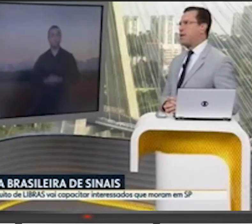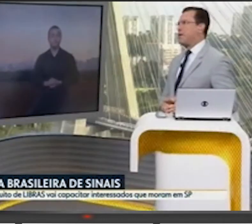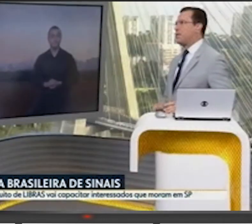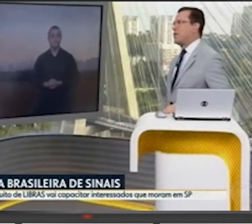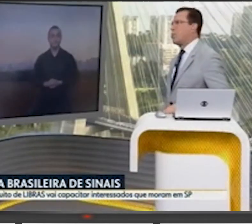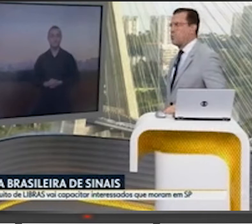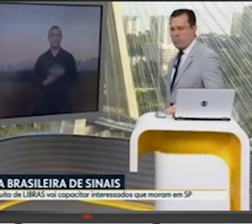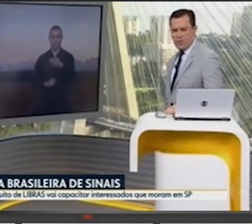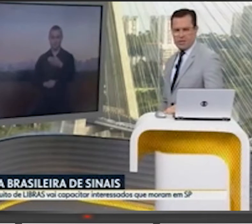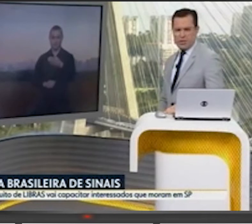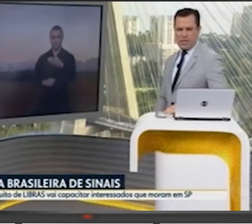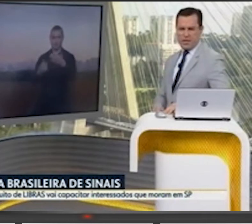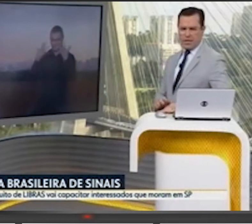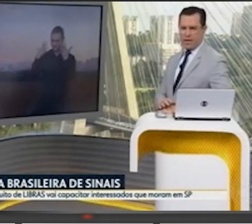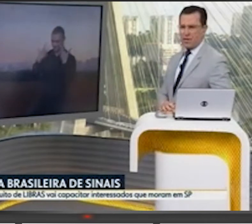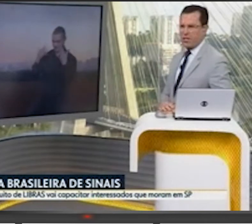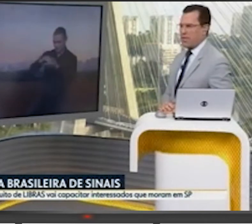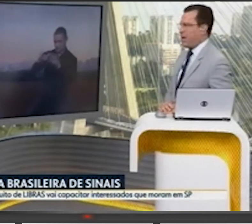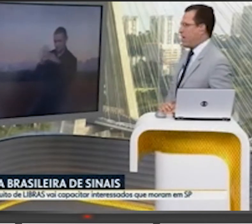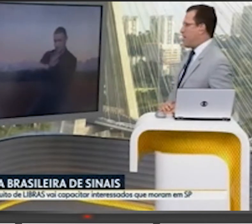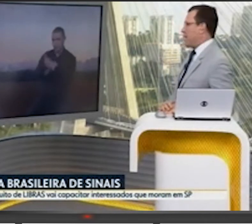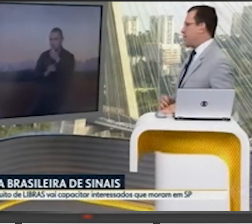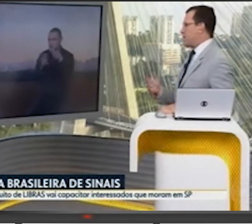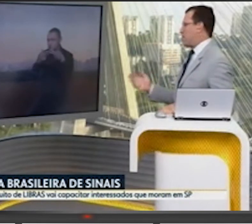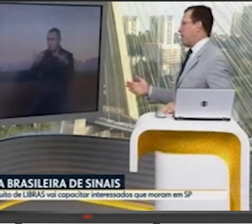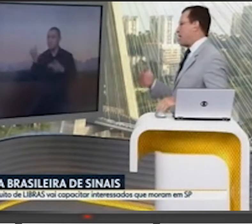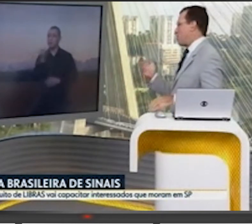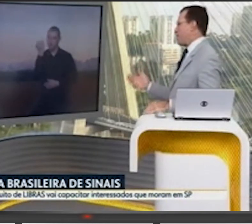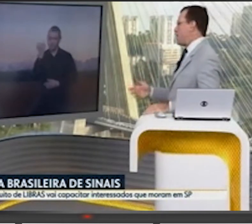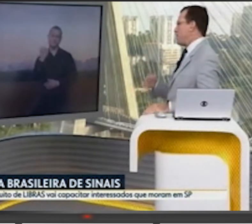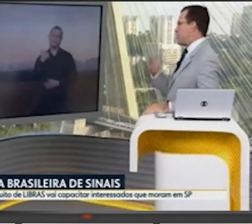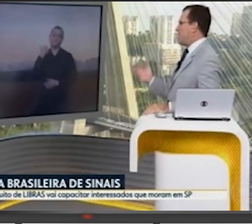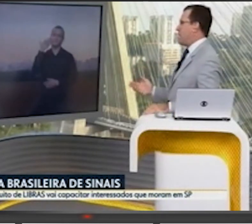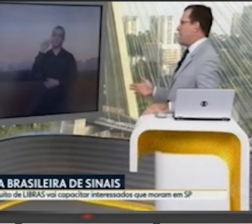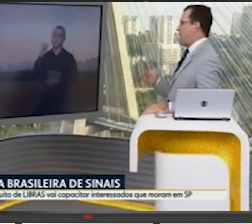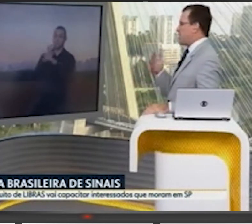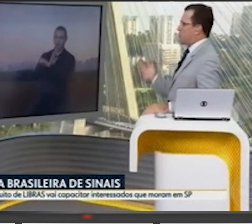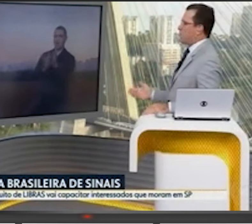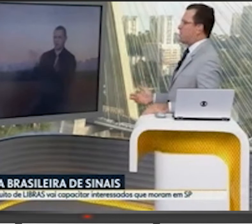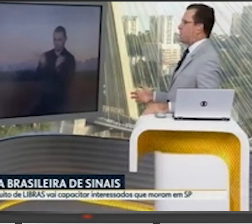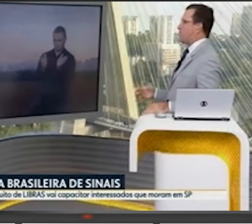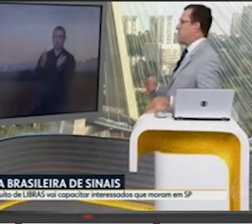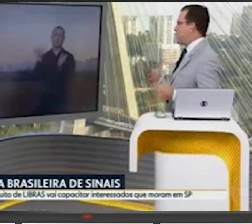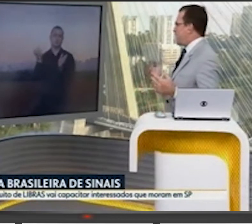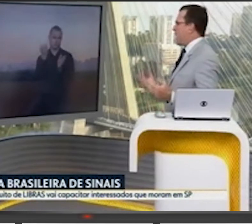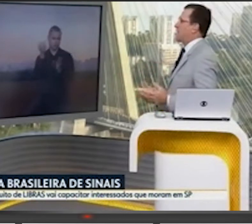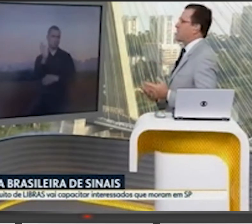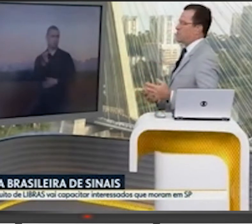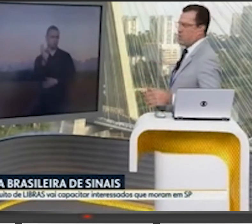tem um ponto importante aí. É claro que a gente está... A acessibilidade, obviamente, as pessoas integradas à sociedade.